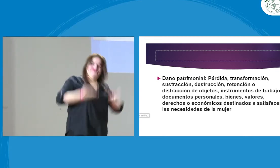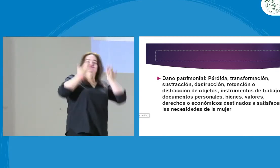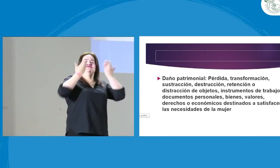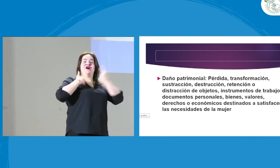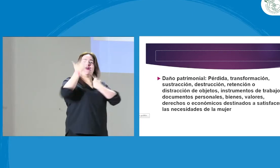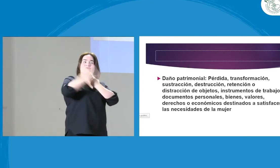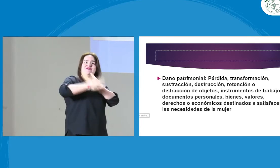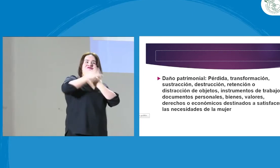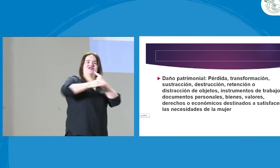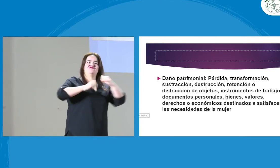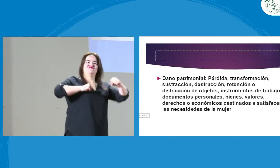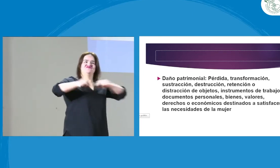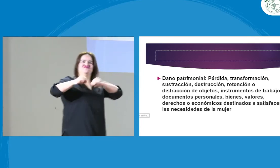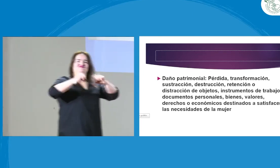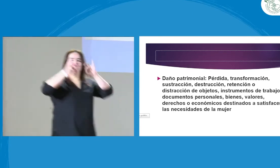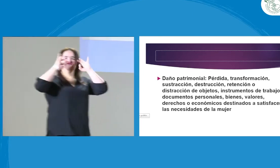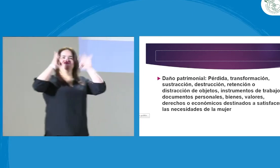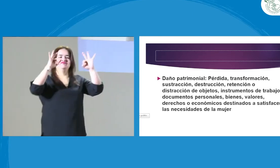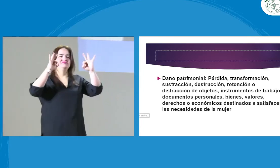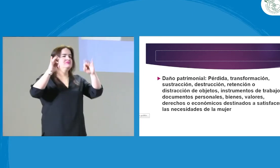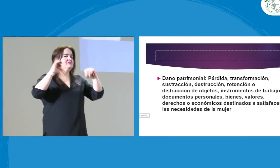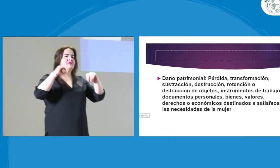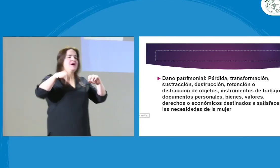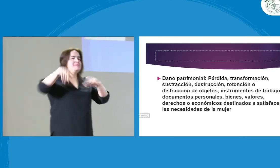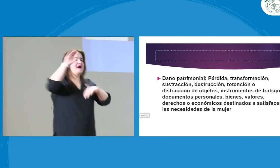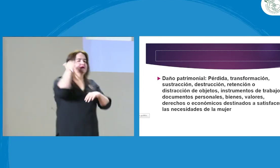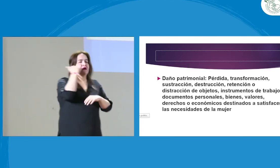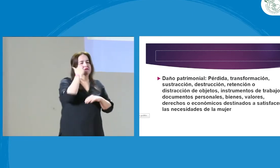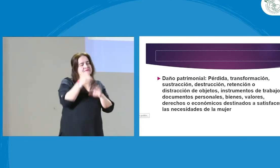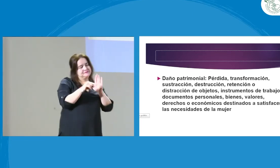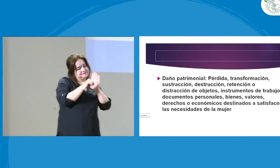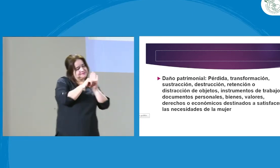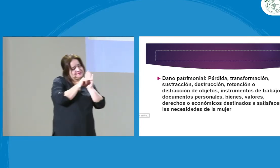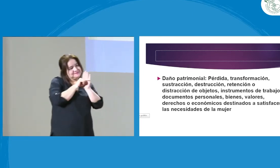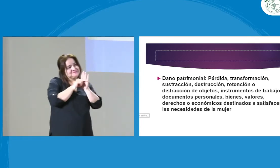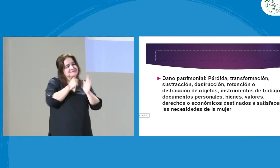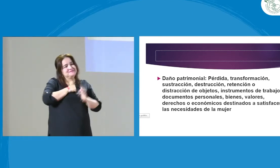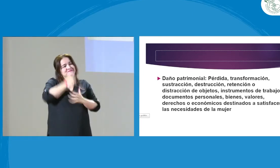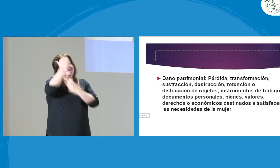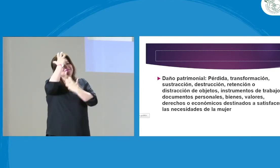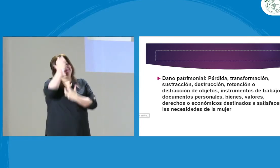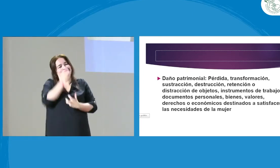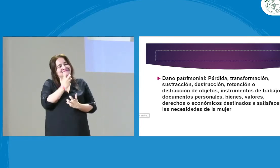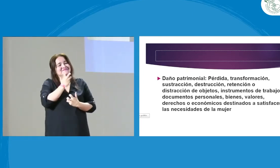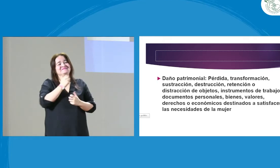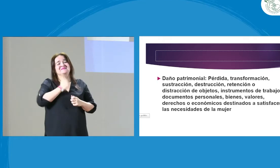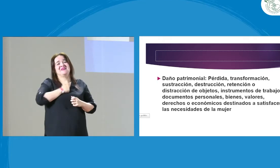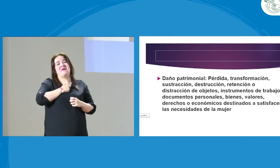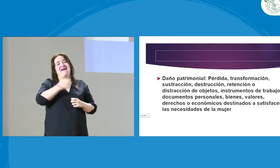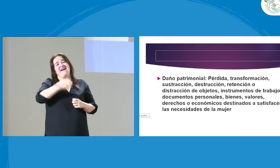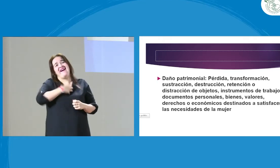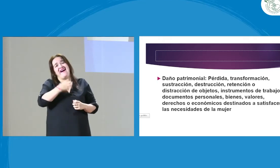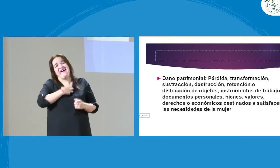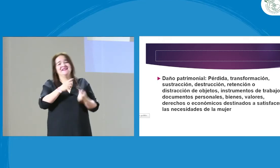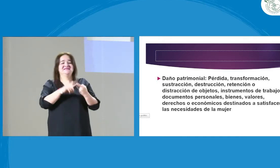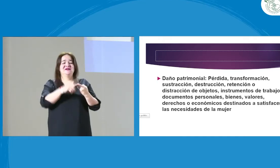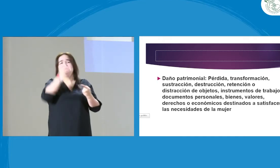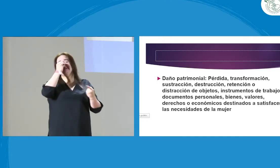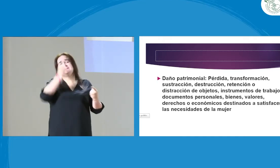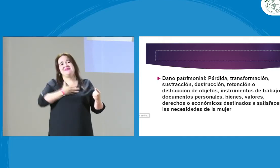Bien, entonces en Colombia hay mujeres que trabajan en su autoestima, pero también hay otras que dicen no,